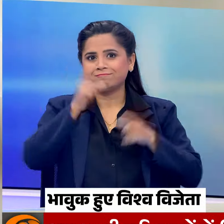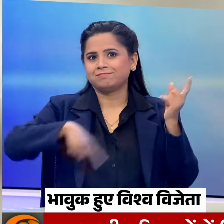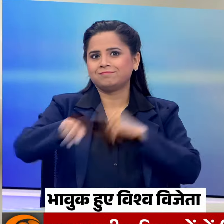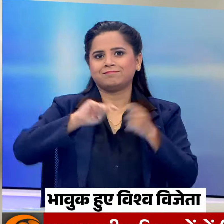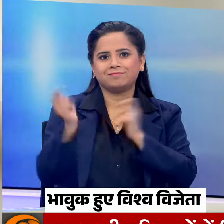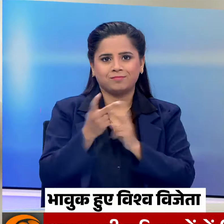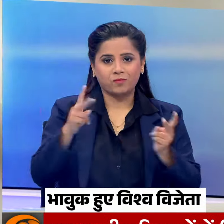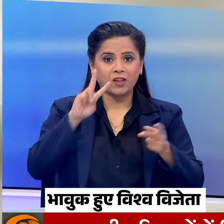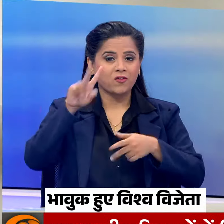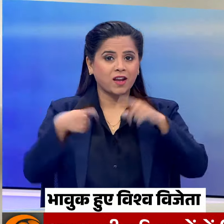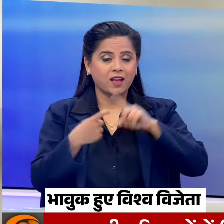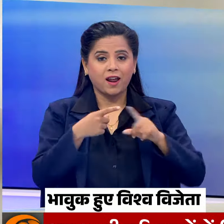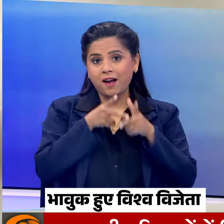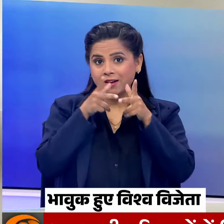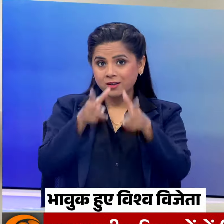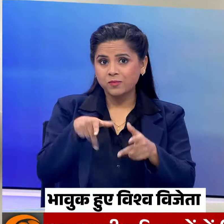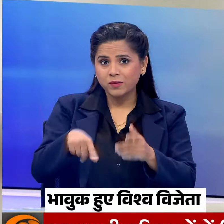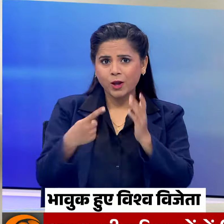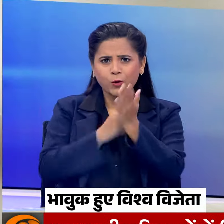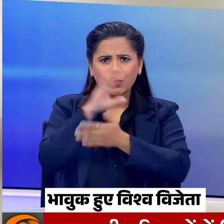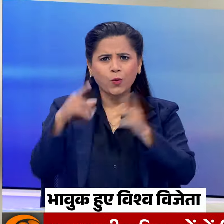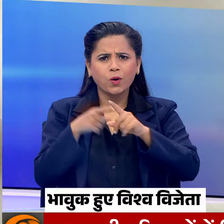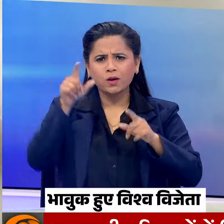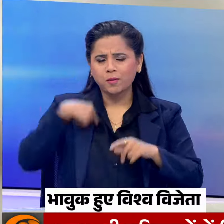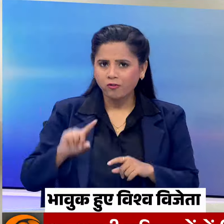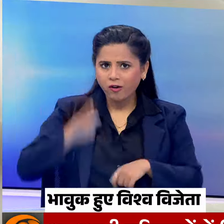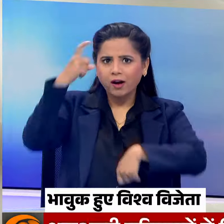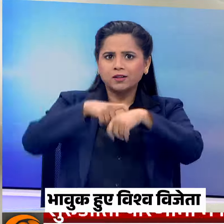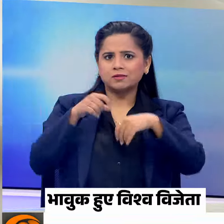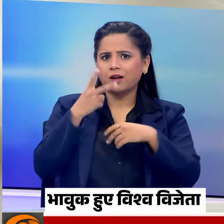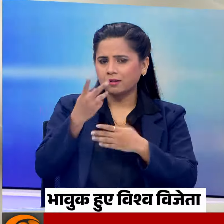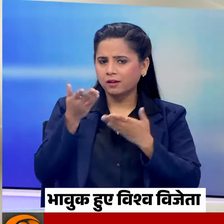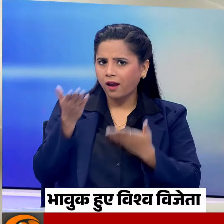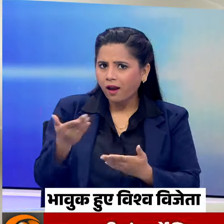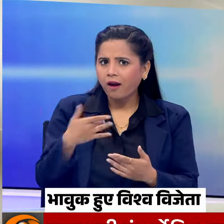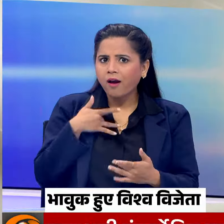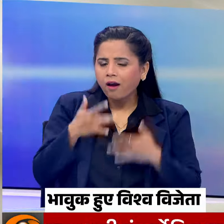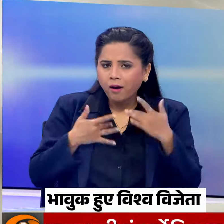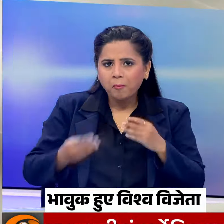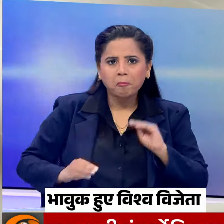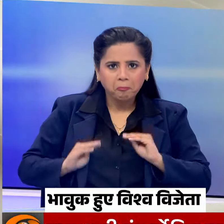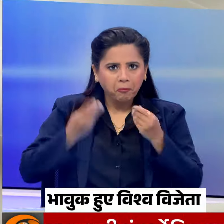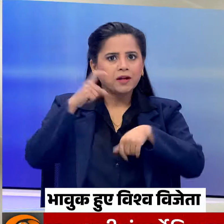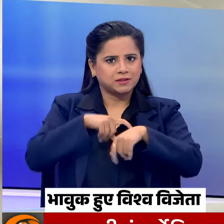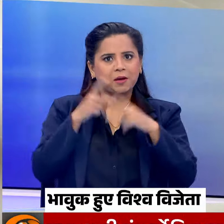विराड कोहली ने कहा रोहित चर्मा को पहली बार देखा इतना भावोग